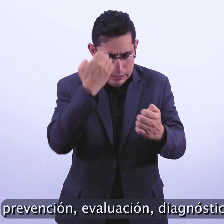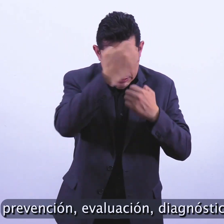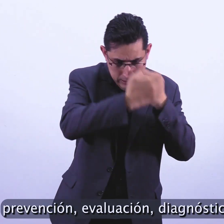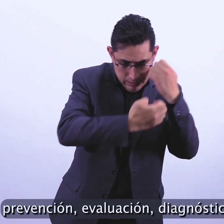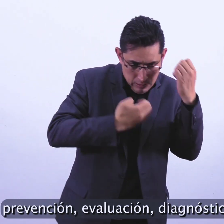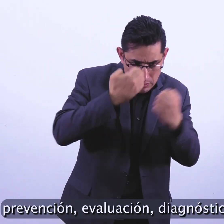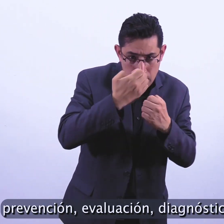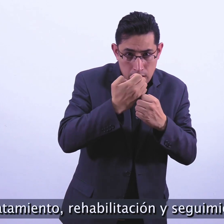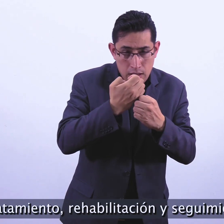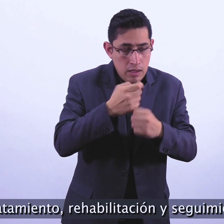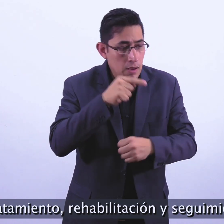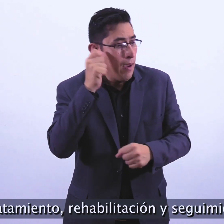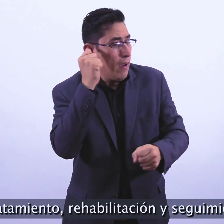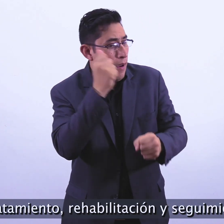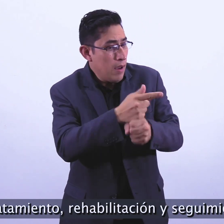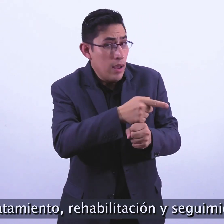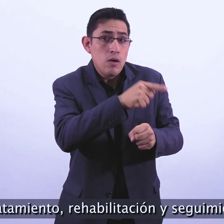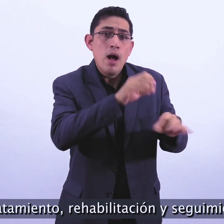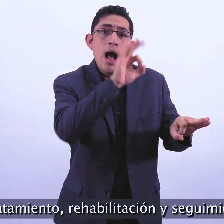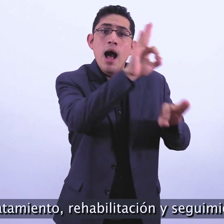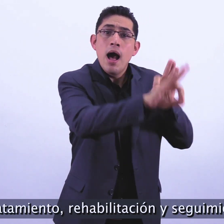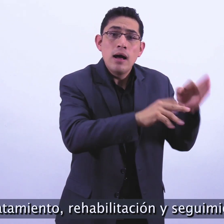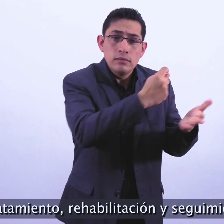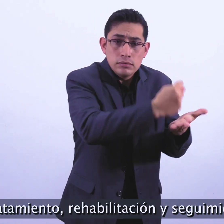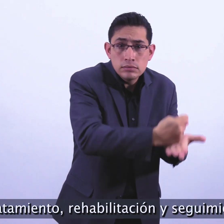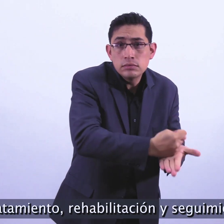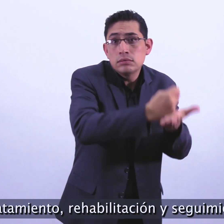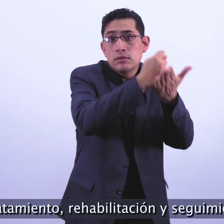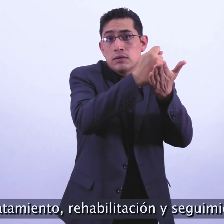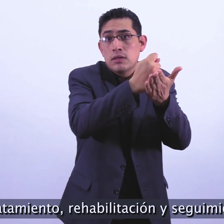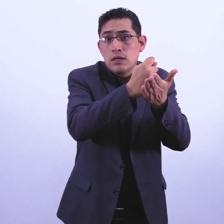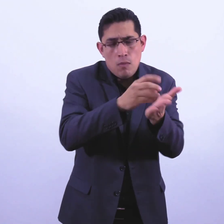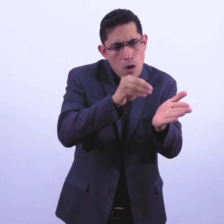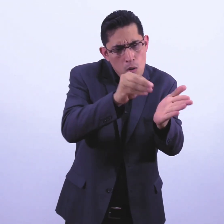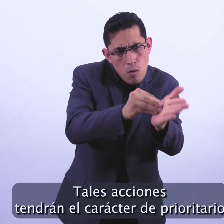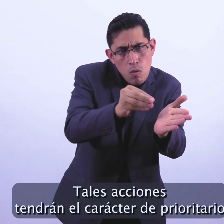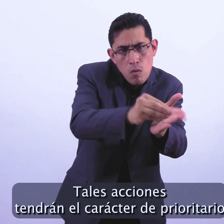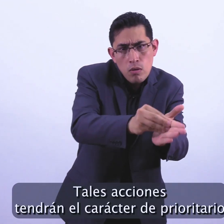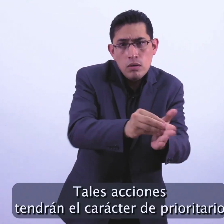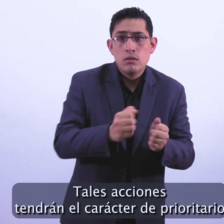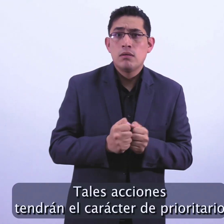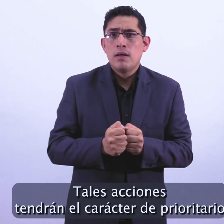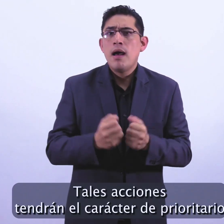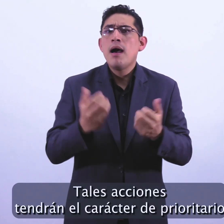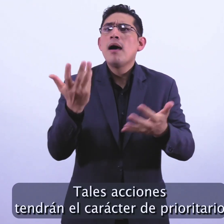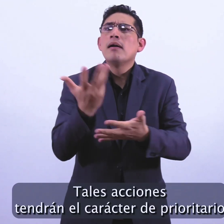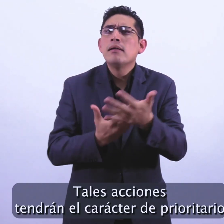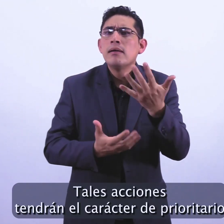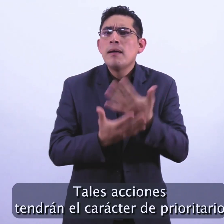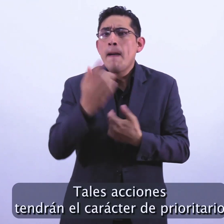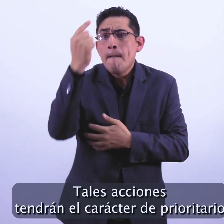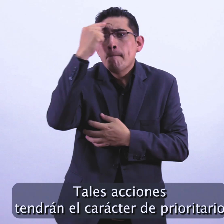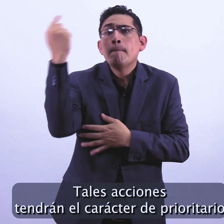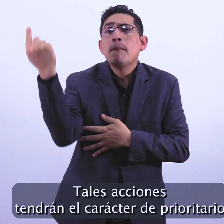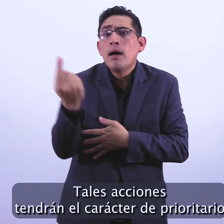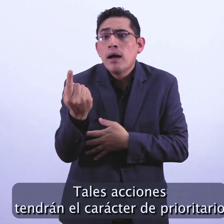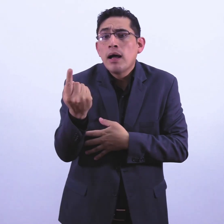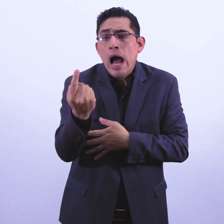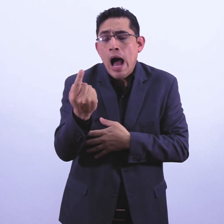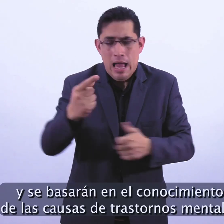diagnóstico, tratamiento, rehabilitación y seguimiento. Tales acciones tendrán el carácter de prioritario y